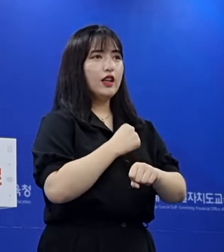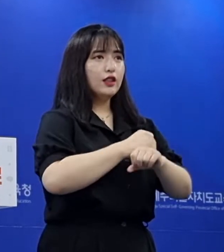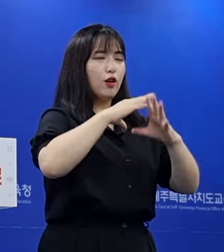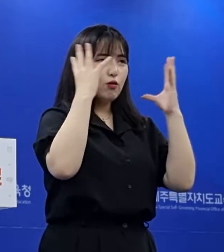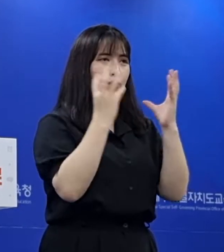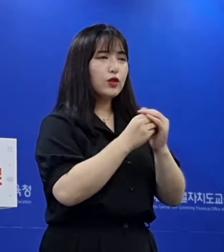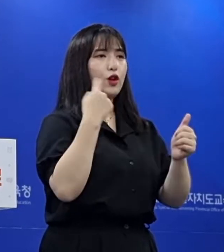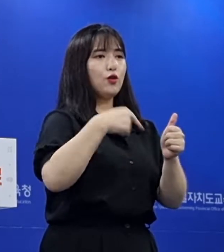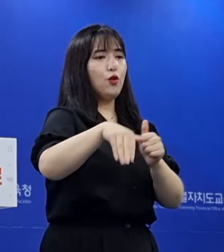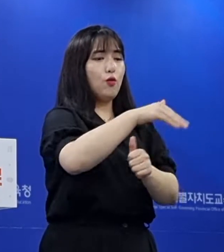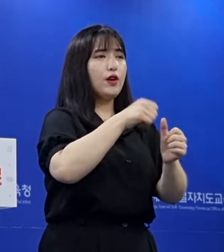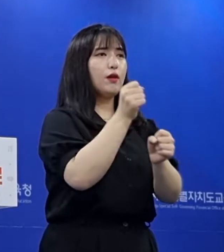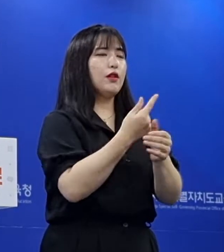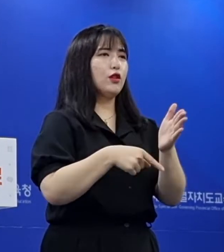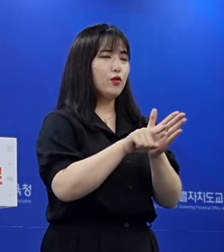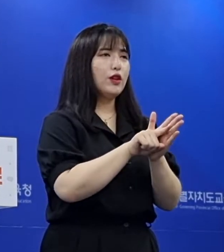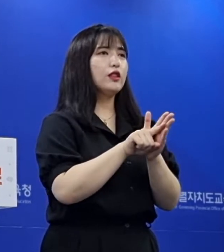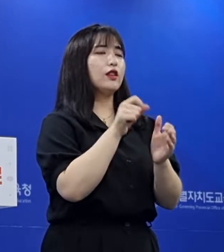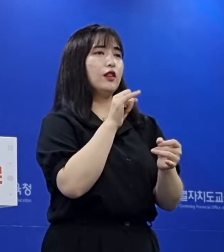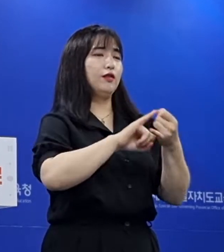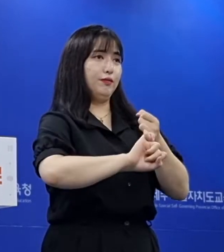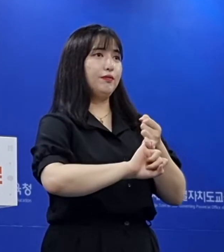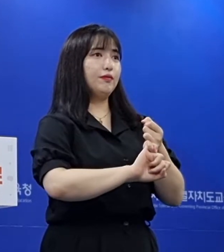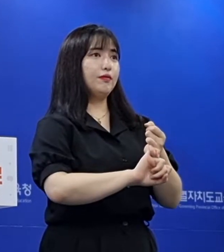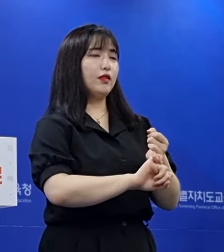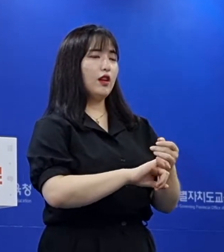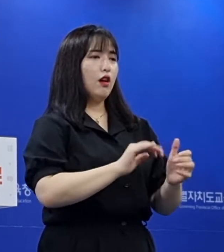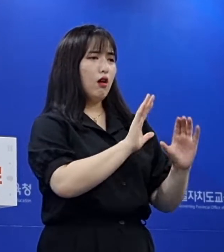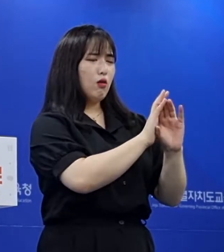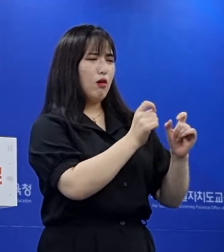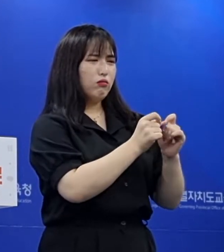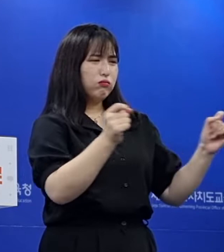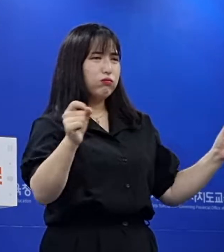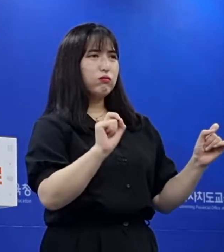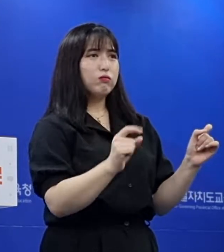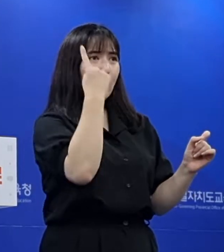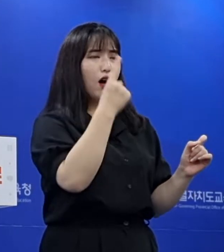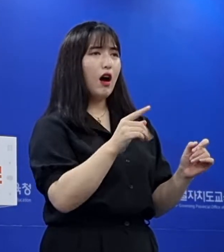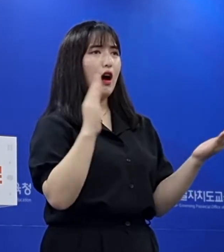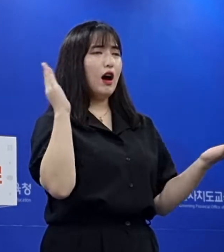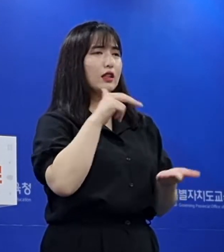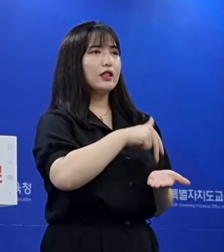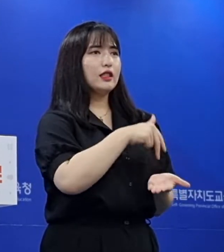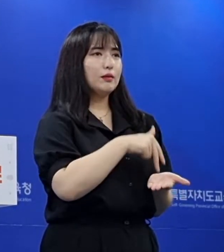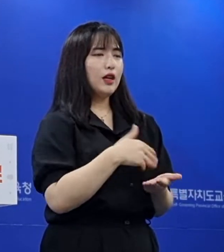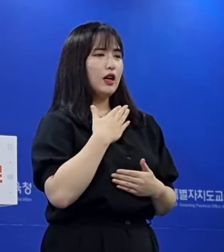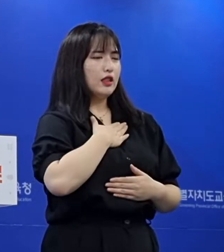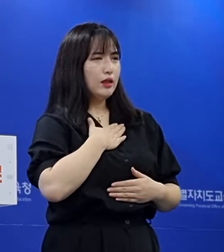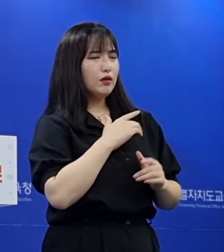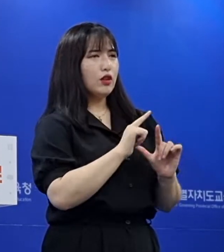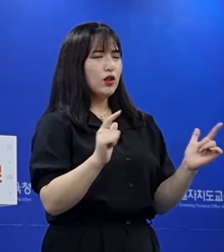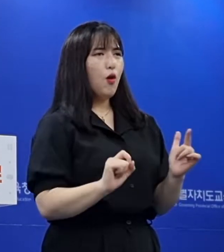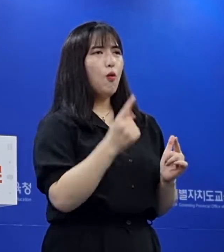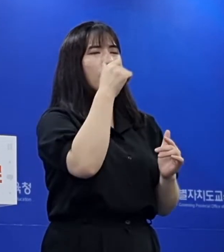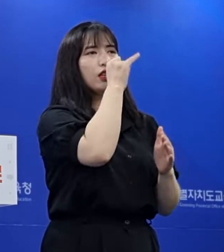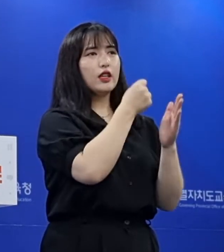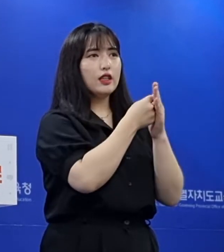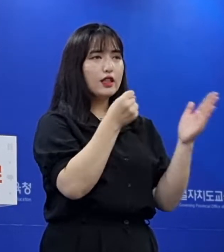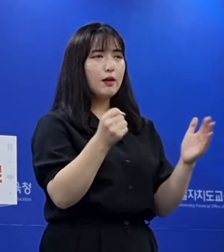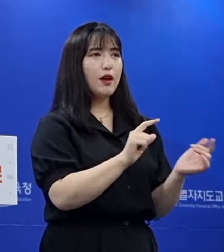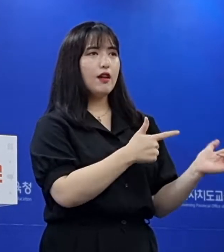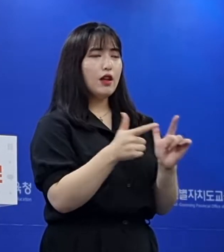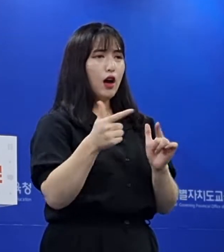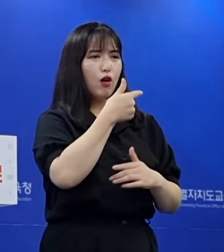교육 활동이 유지될 수 있도록 하겠습니다. 코로나 장기화로 인해 우리 학생들은 학습 정서 신체 사회적 인용에서 다양한